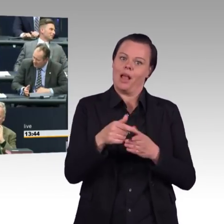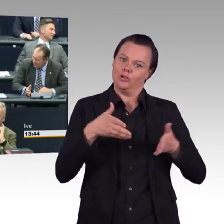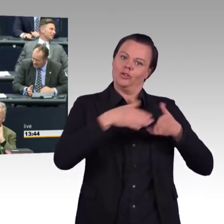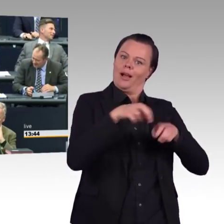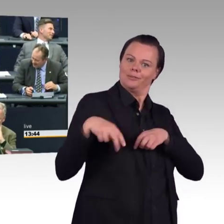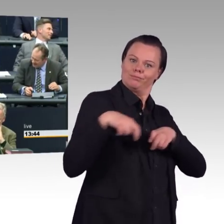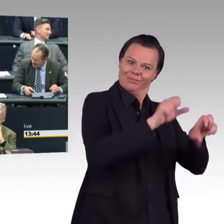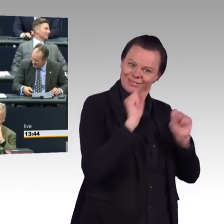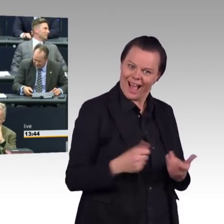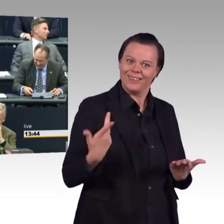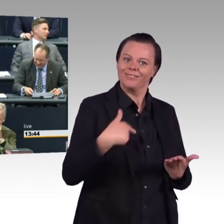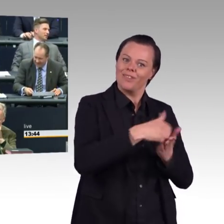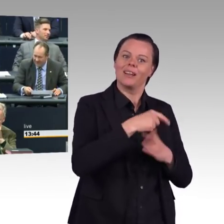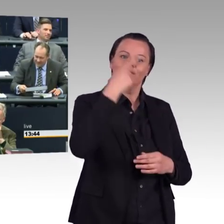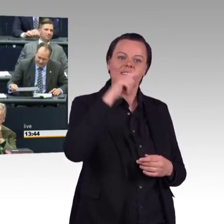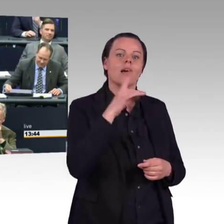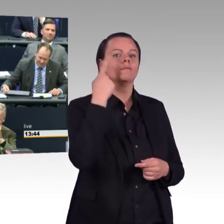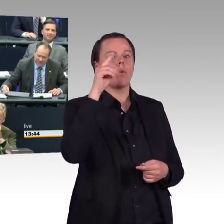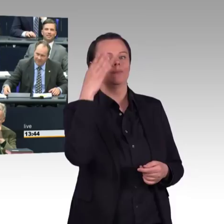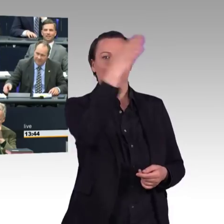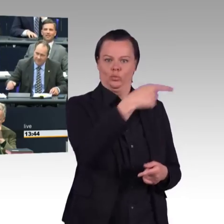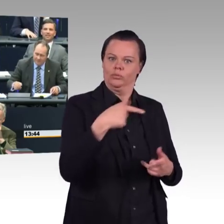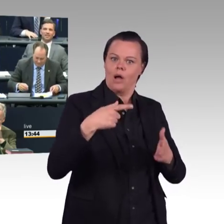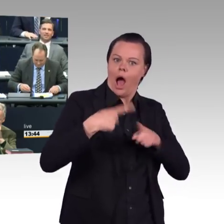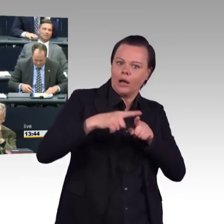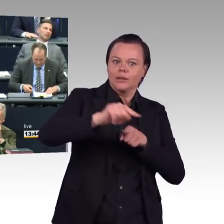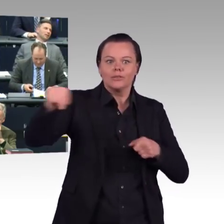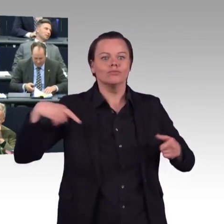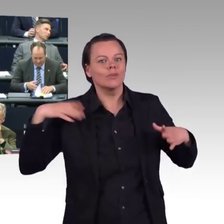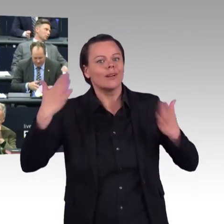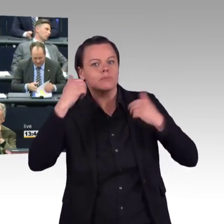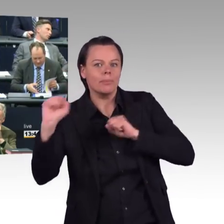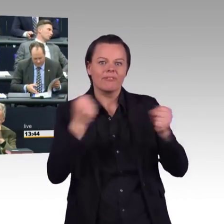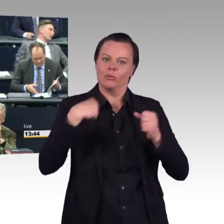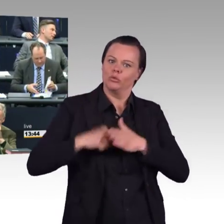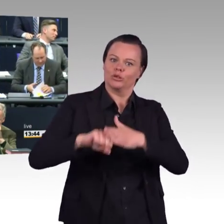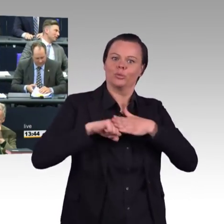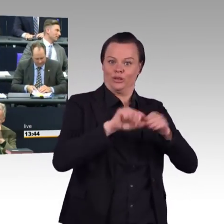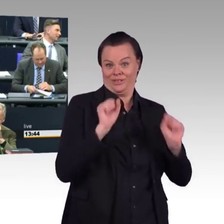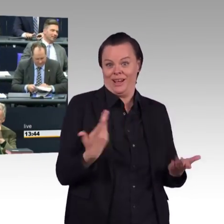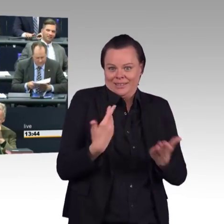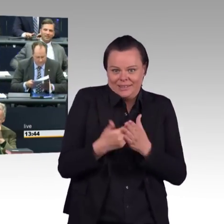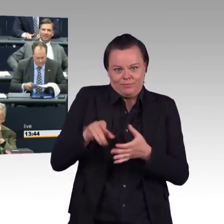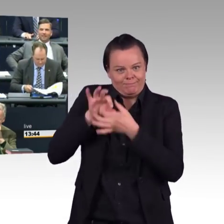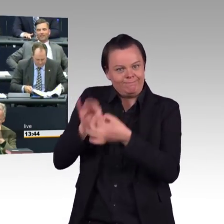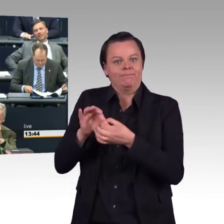dieses Mädchen, dieses bedauernswerte Kind angegriffen habe, sondern ich habe diejenigen angegriffen, die Sie